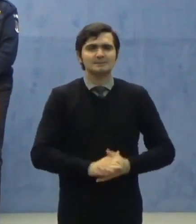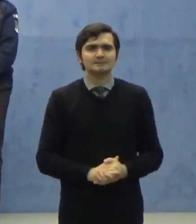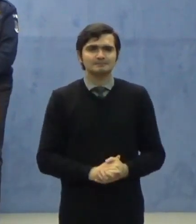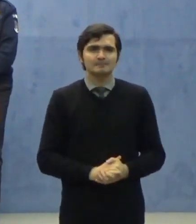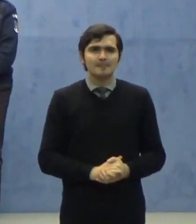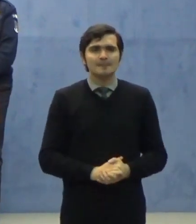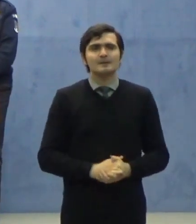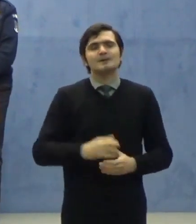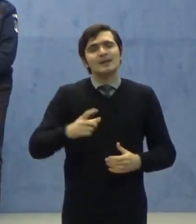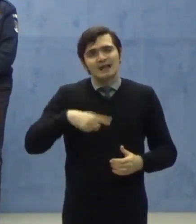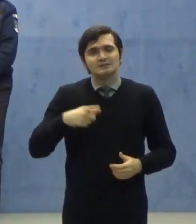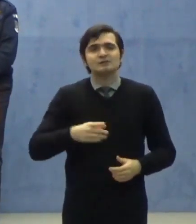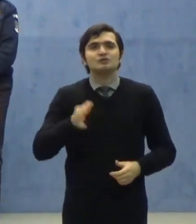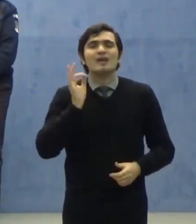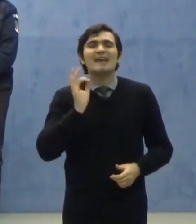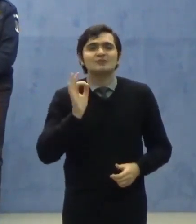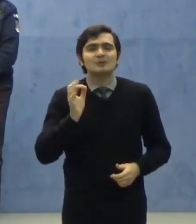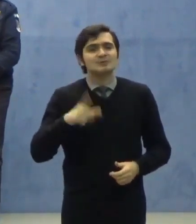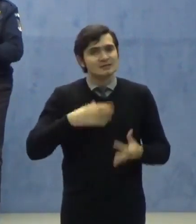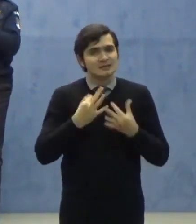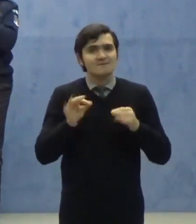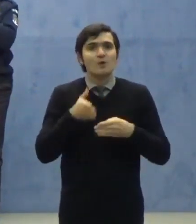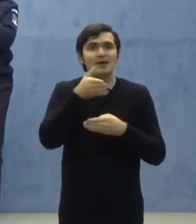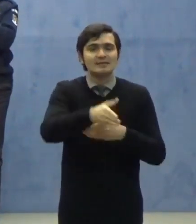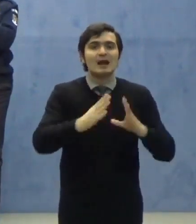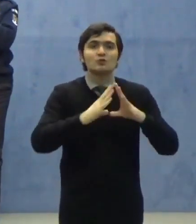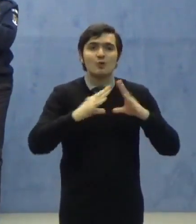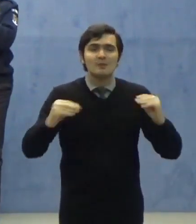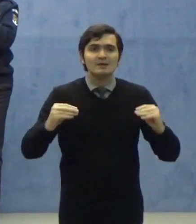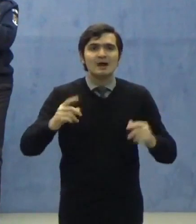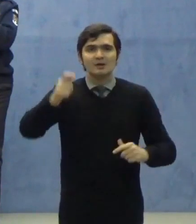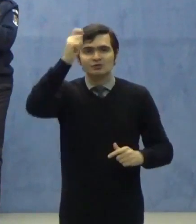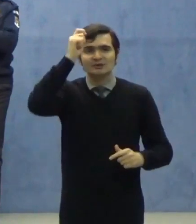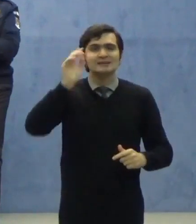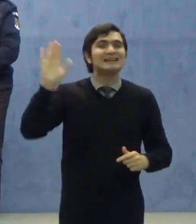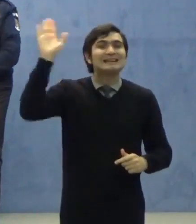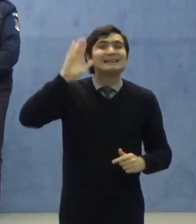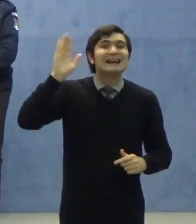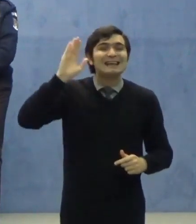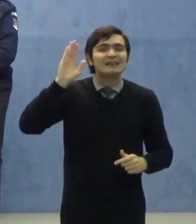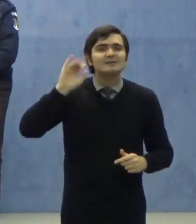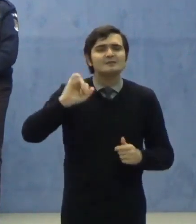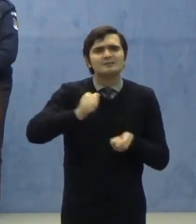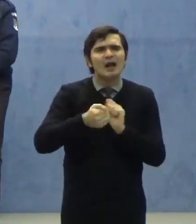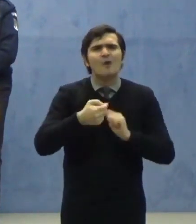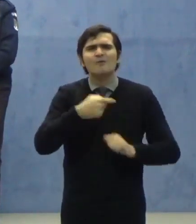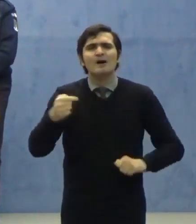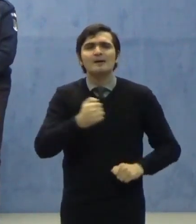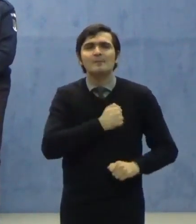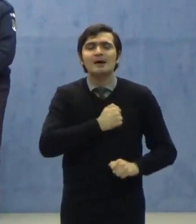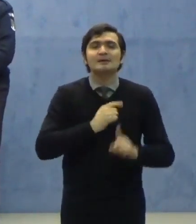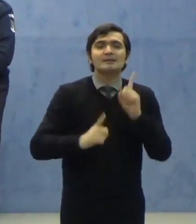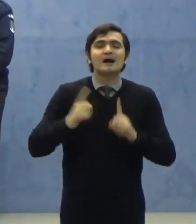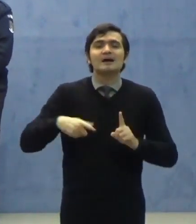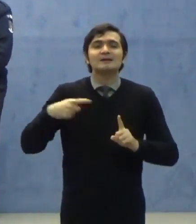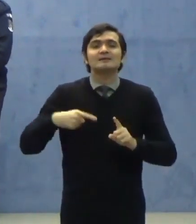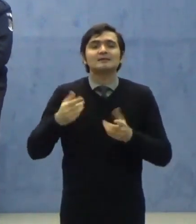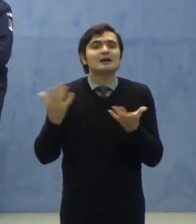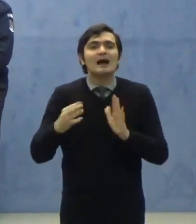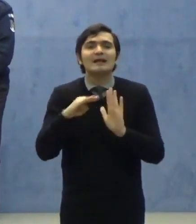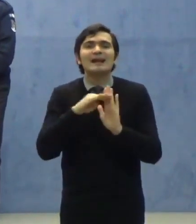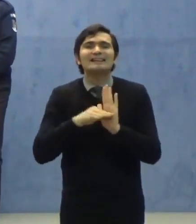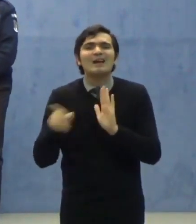Prin excepție, este permisă intrarea pe teritor România a cetățenilor străini și a patrizilor, care fac parte din următoarele categorii. Sunt